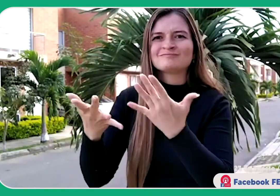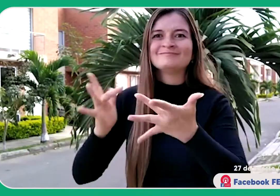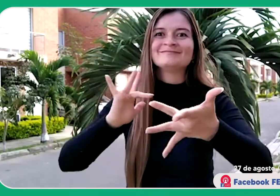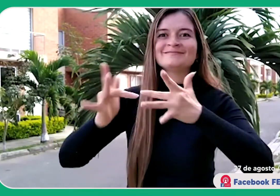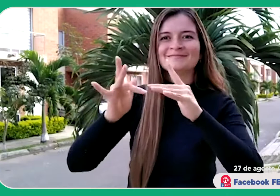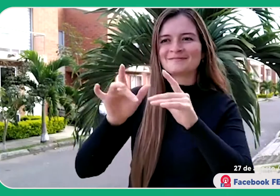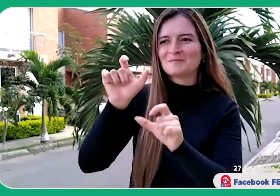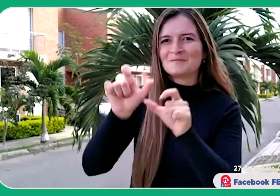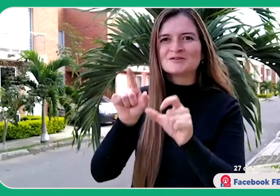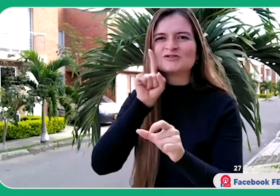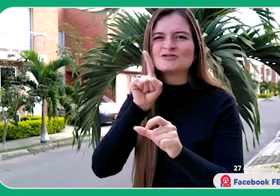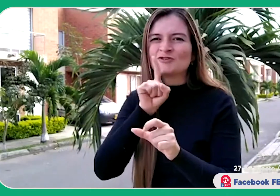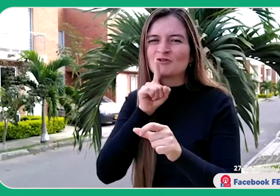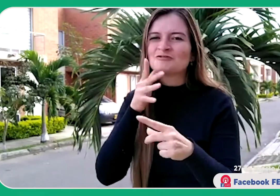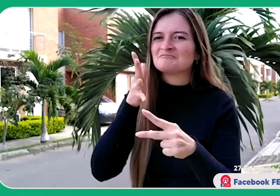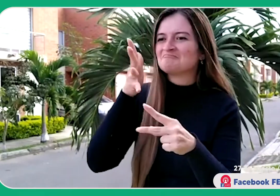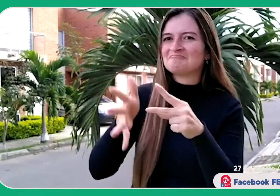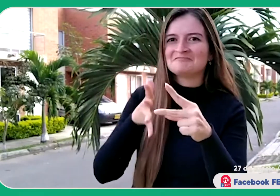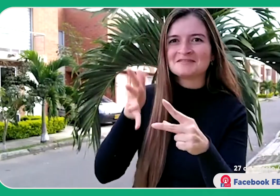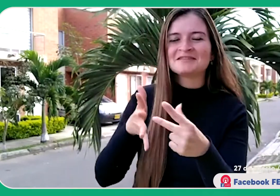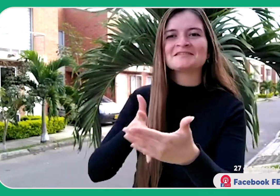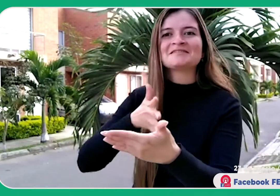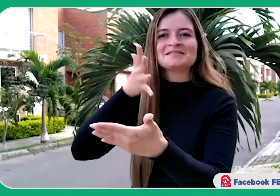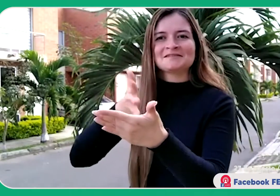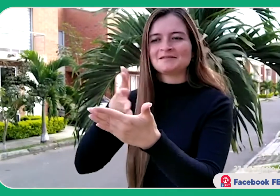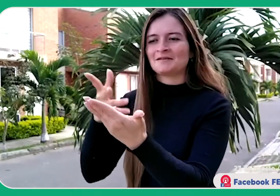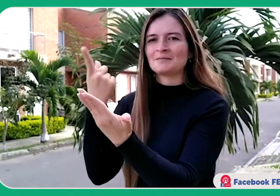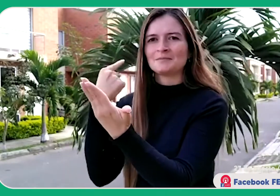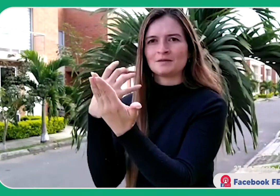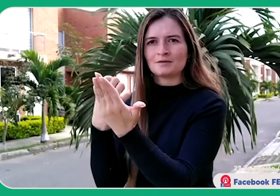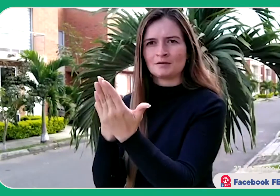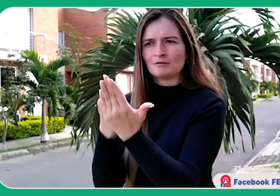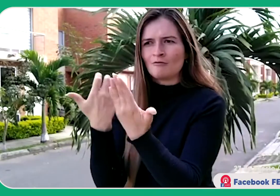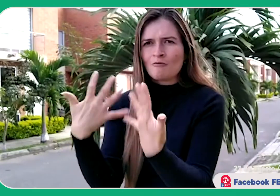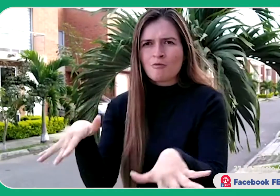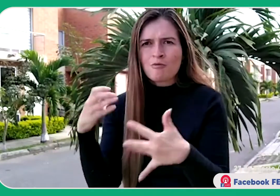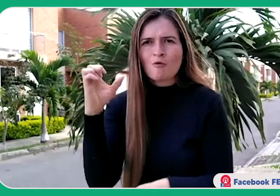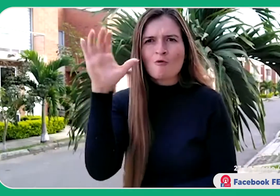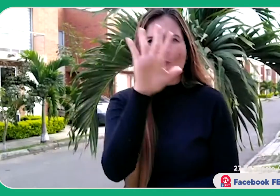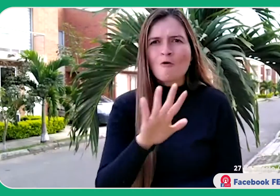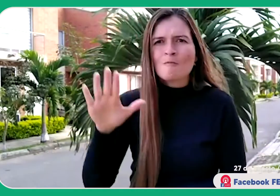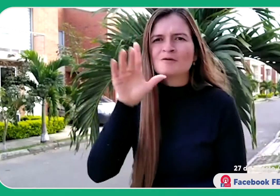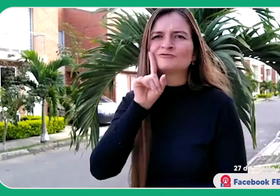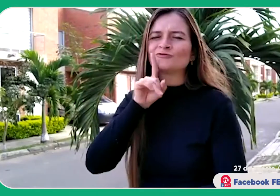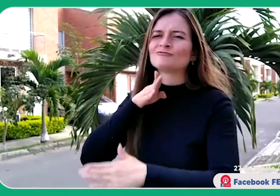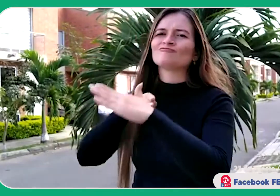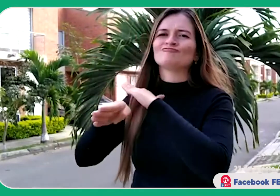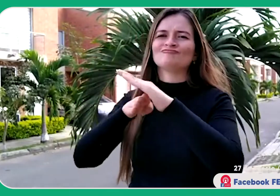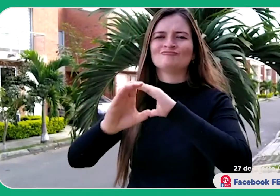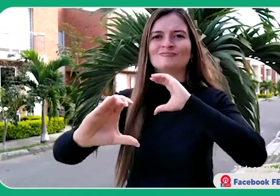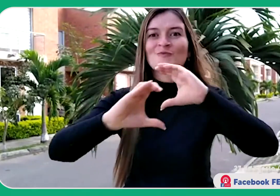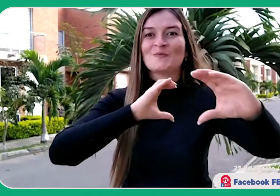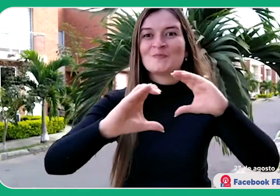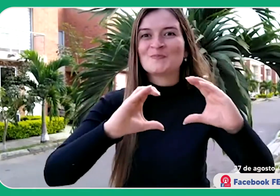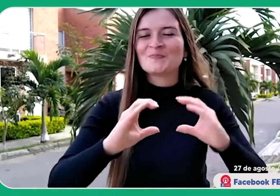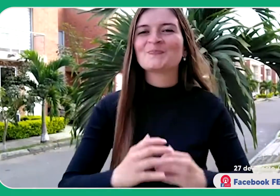sordas han usado nuestros servicios como relevo de llamadas, Ciel y Videomensajes por WhatsApp, logrando impactar en todo el territorio nacional.